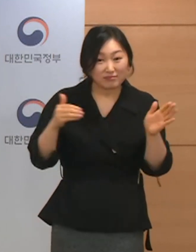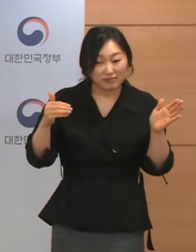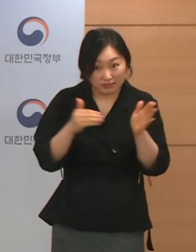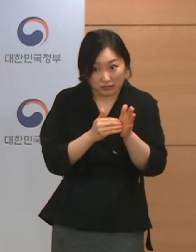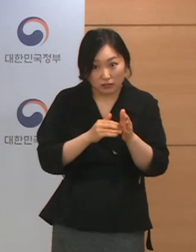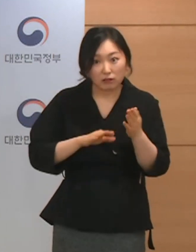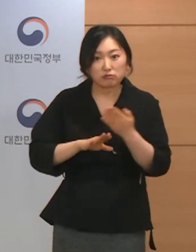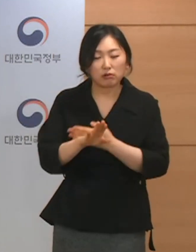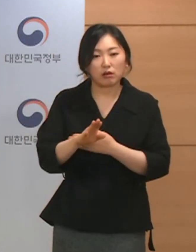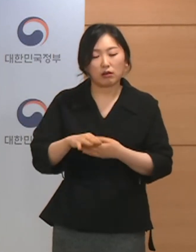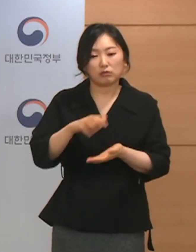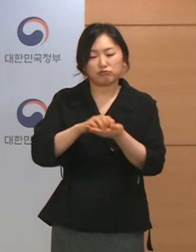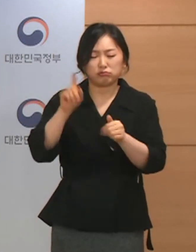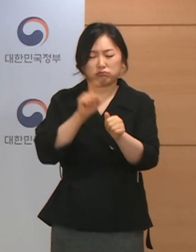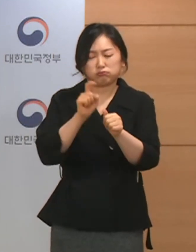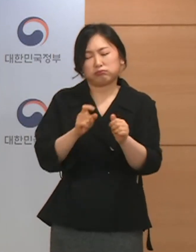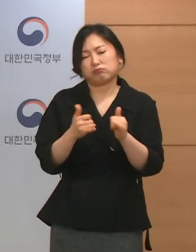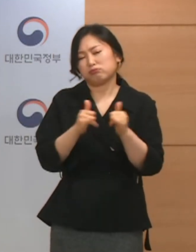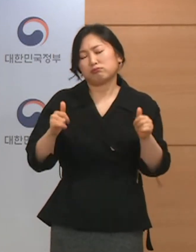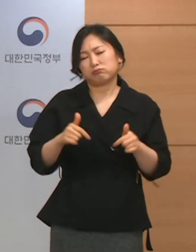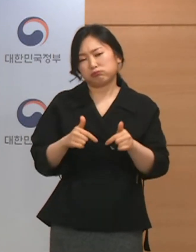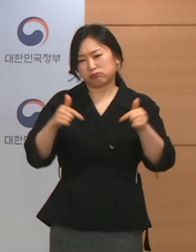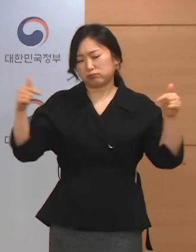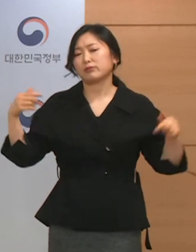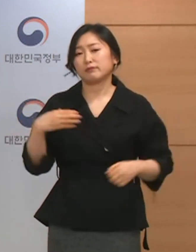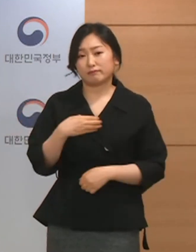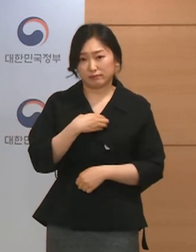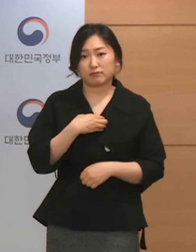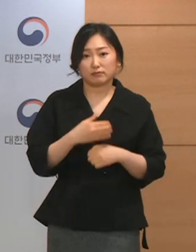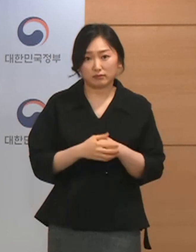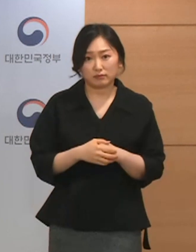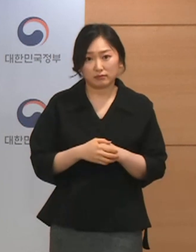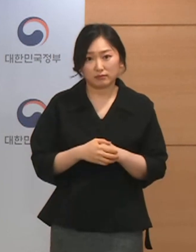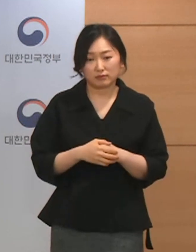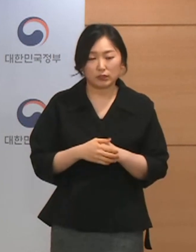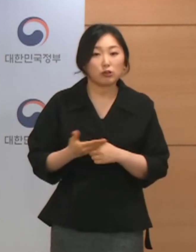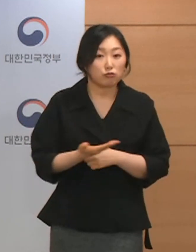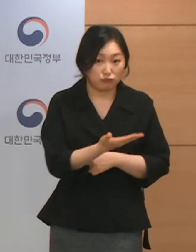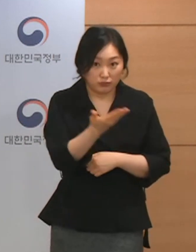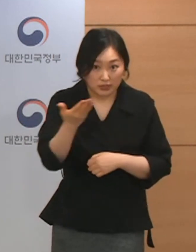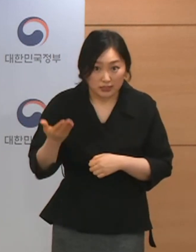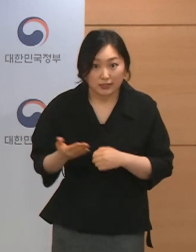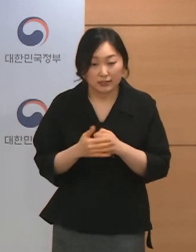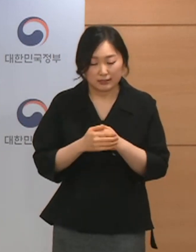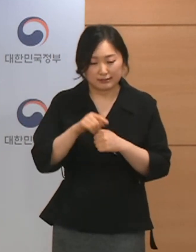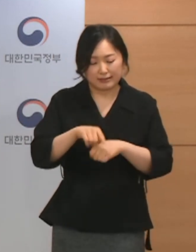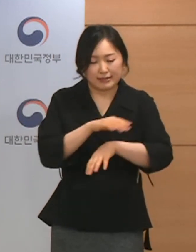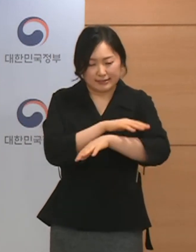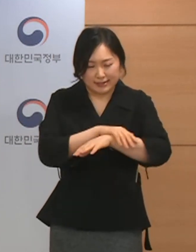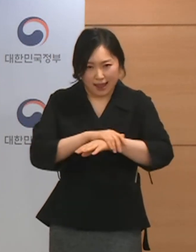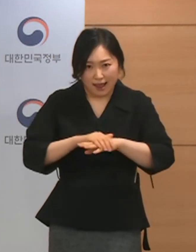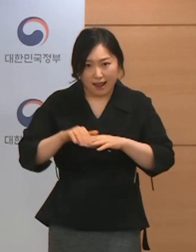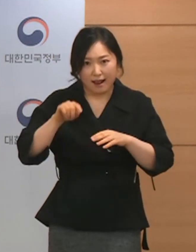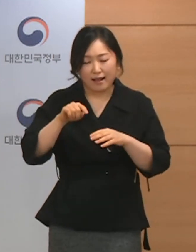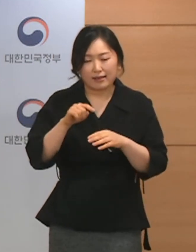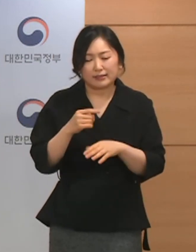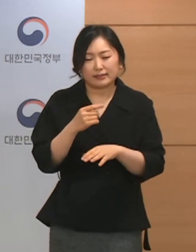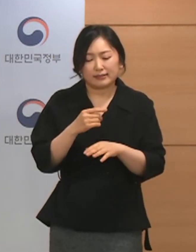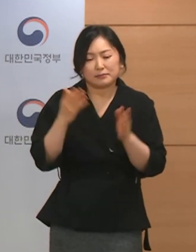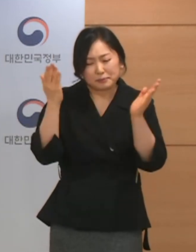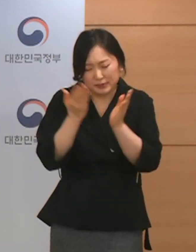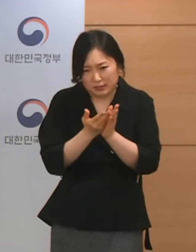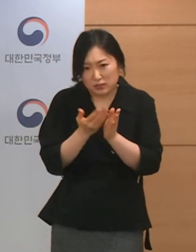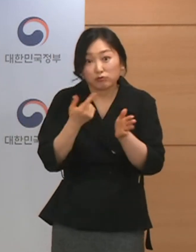좀 있습니다. 따라서 국민들께서는 이러한 조치가 좀 더 원활하게 연착륙하도록 방역에 대한